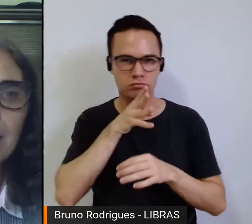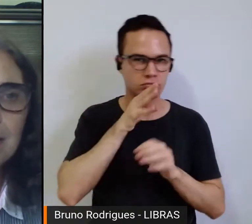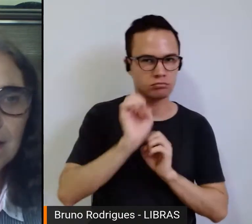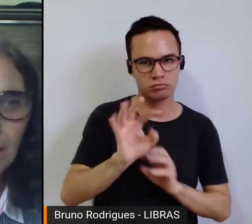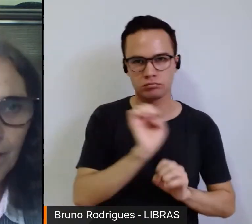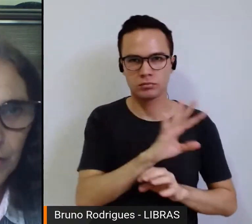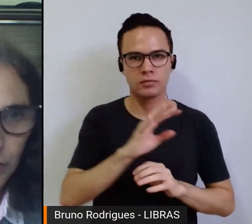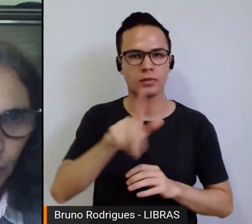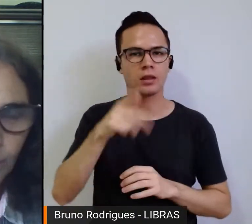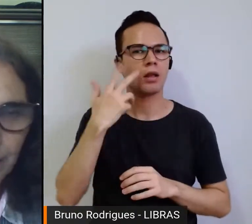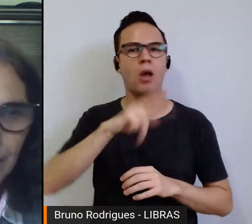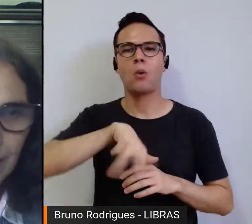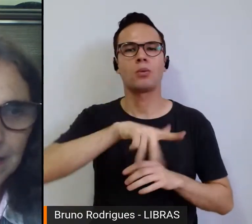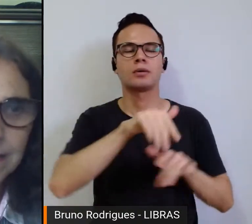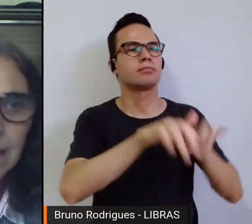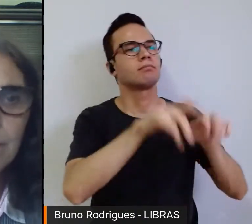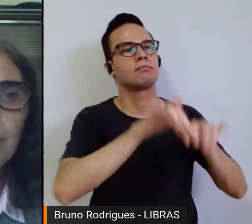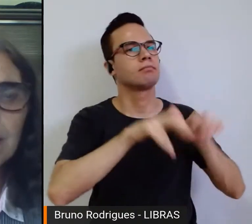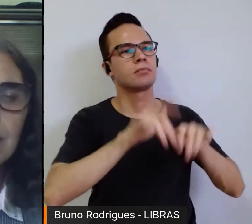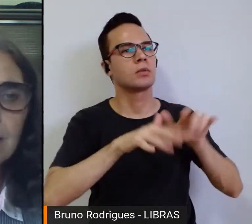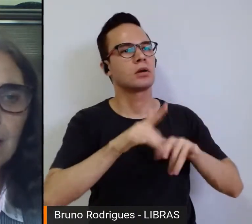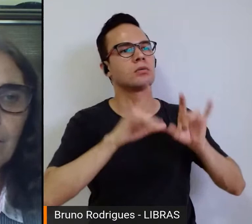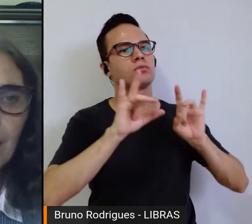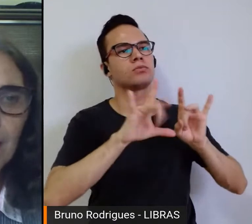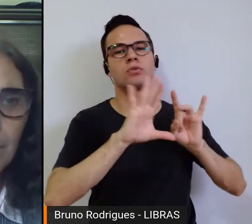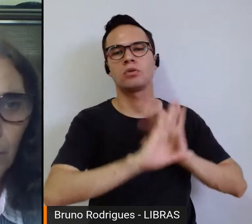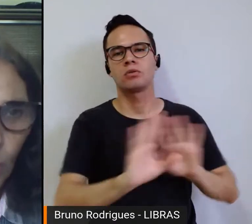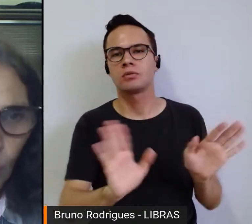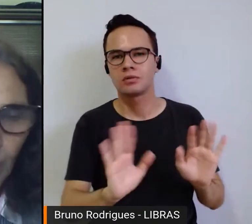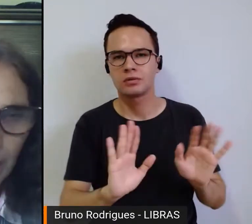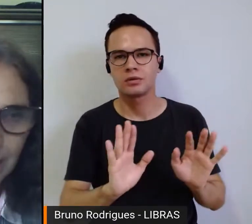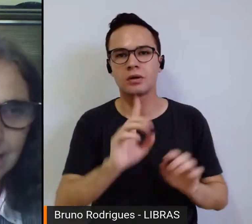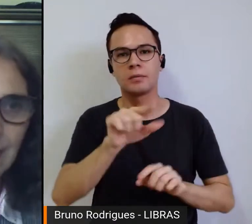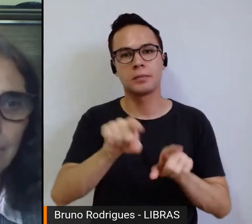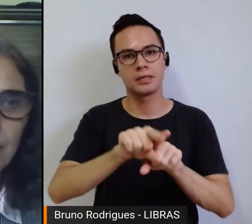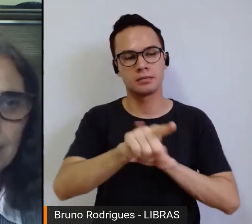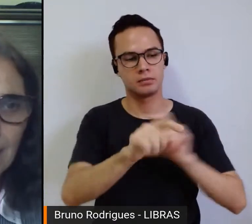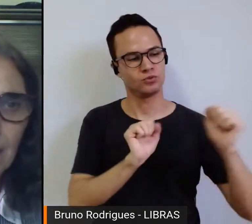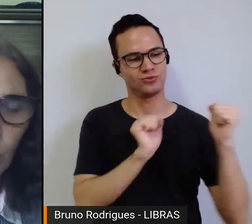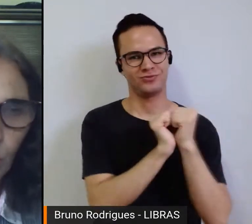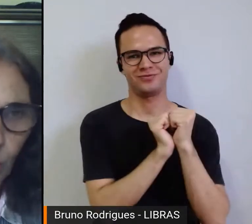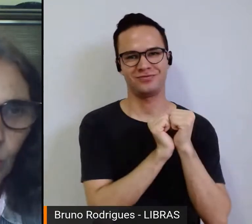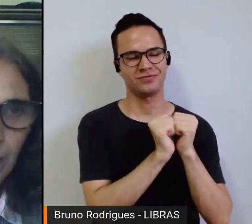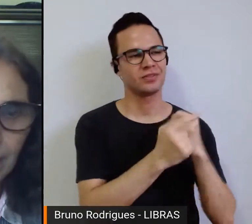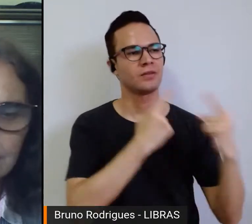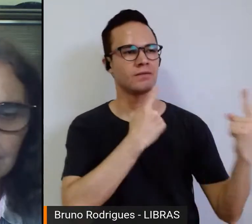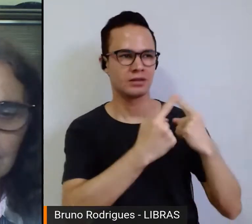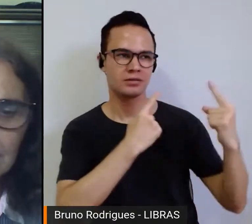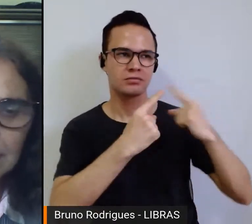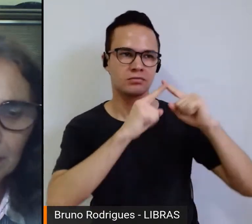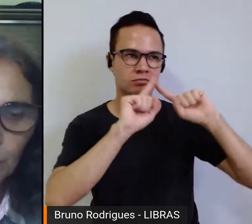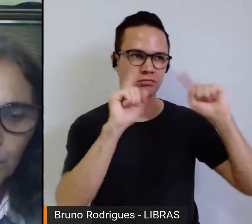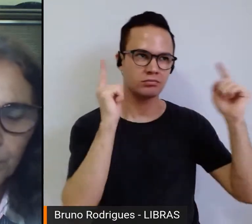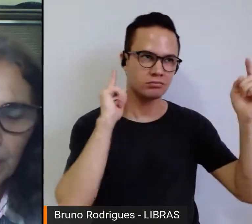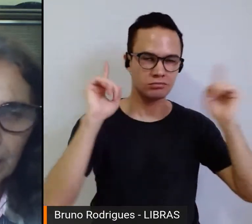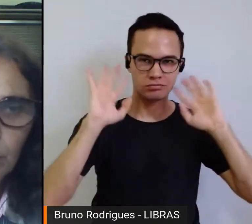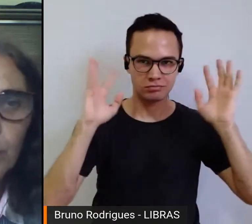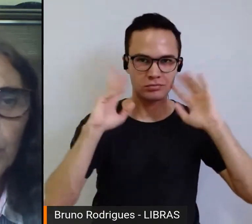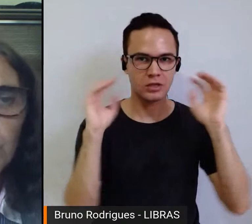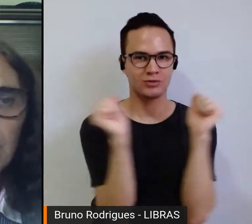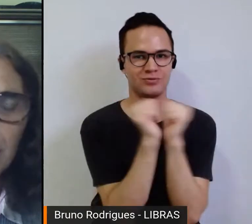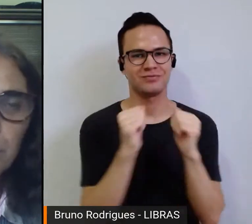não é mais escrever sobre elas, mas é escrever com elas, é pensar com elas. Então,